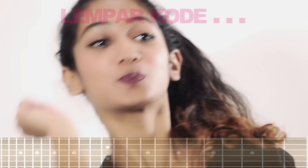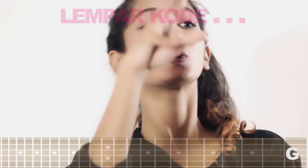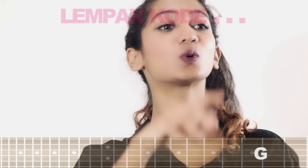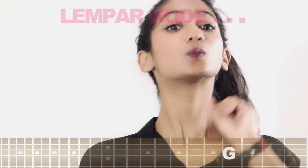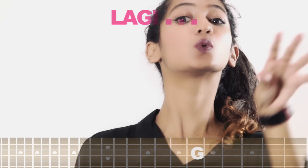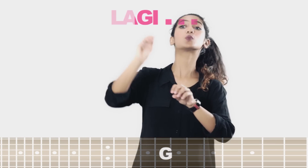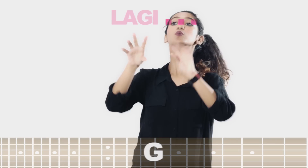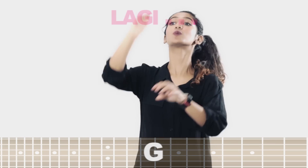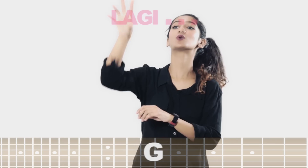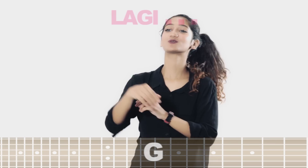Lagi